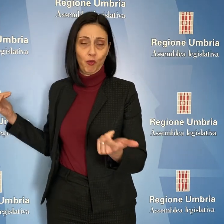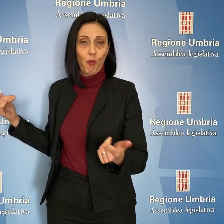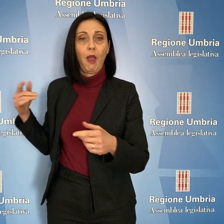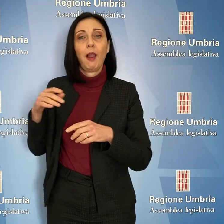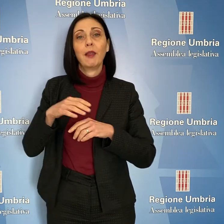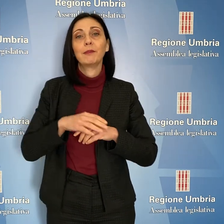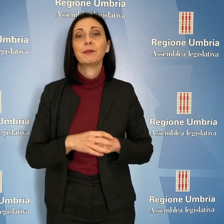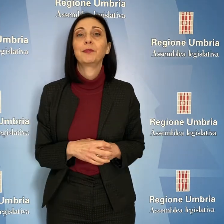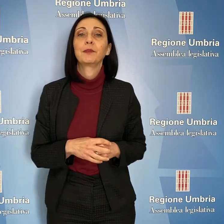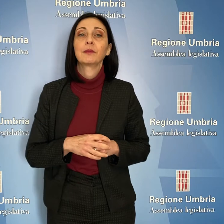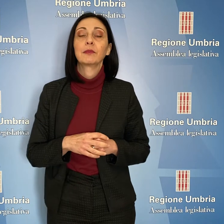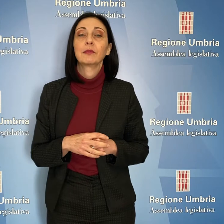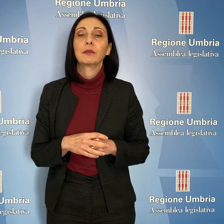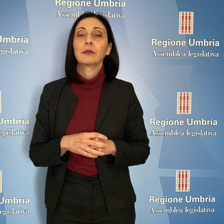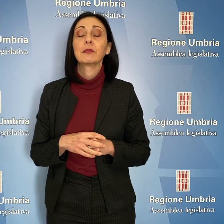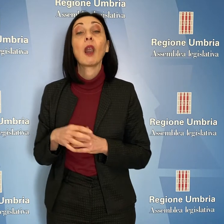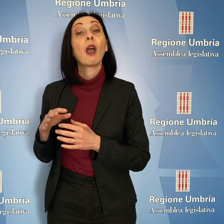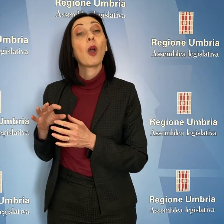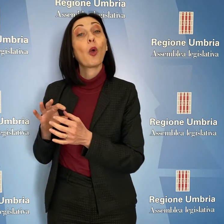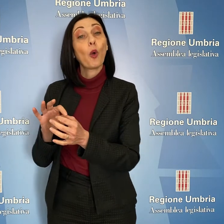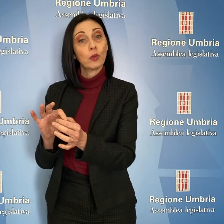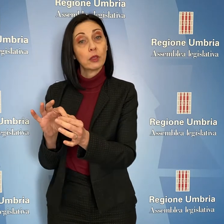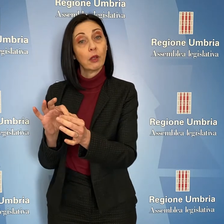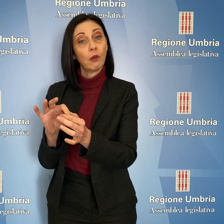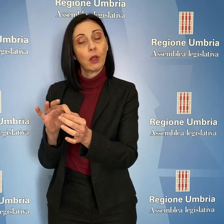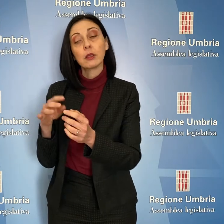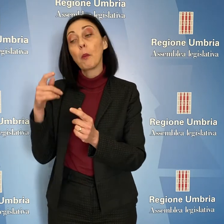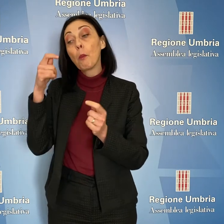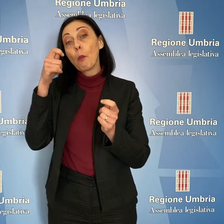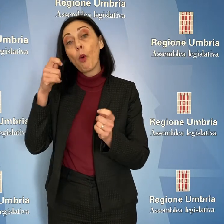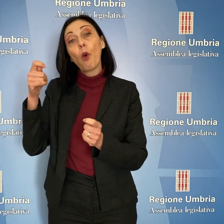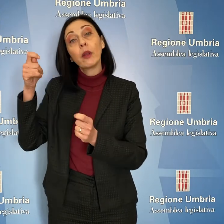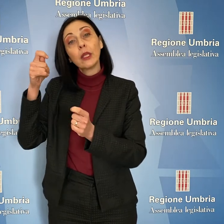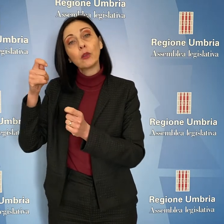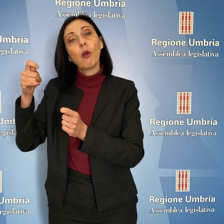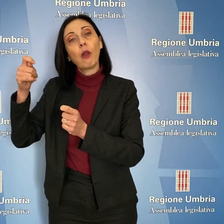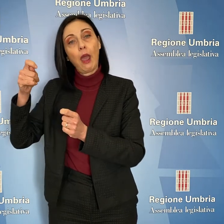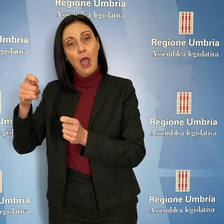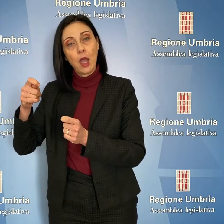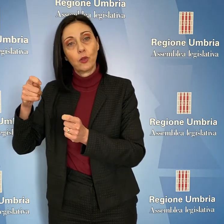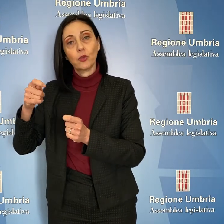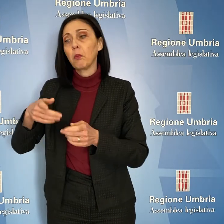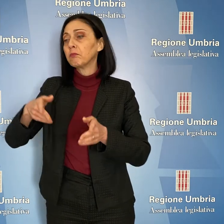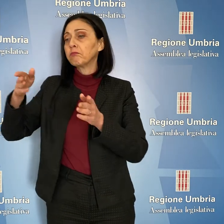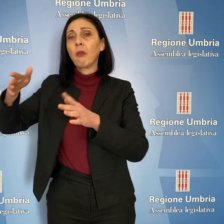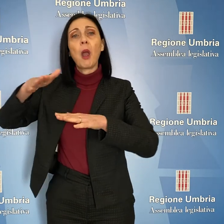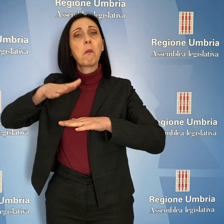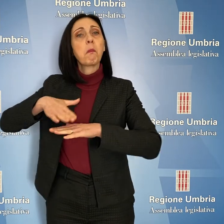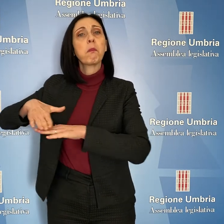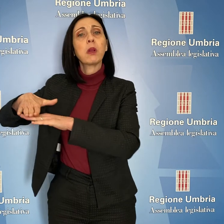in precedenza, con conseguente relativo monitoraggio e stima del patrimonio stesso.